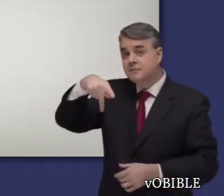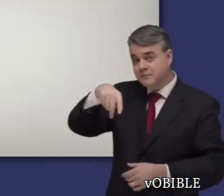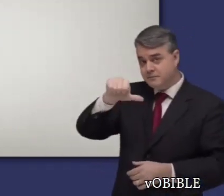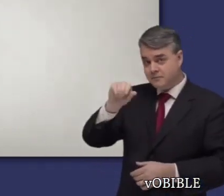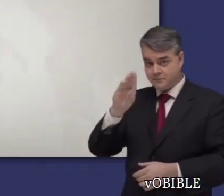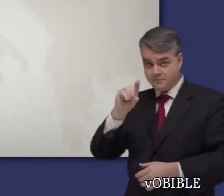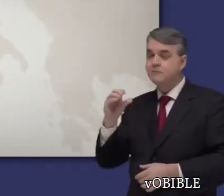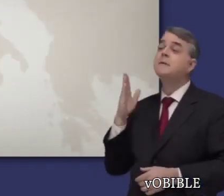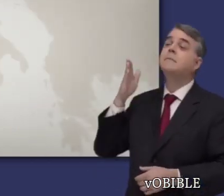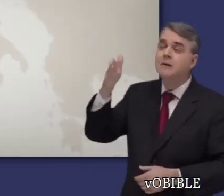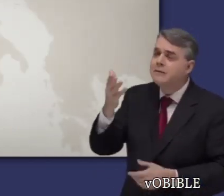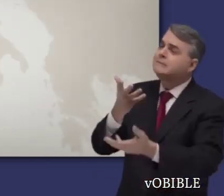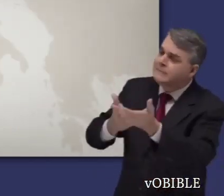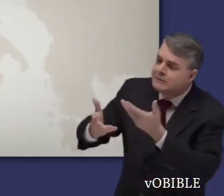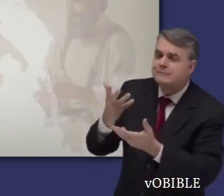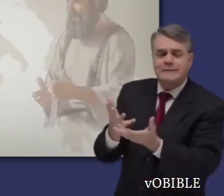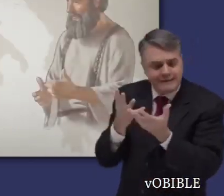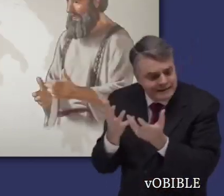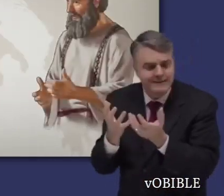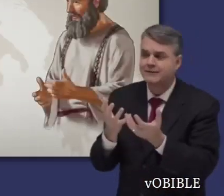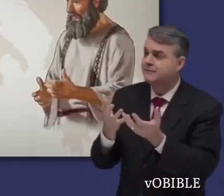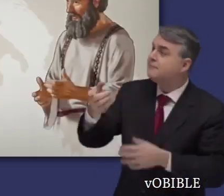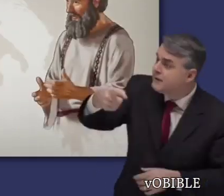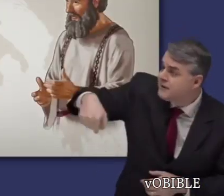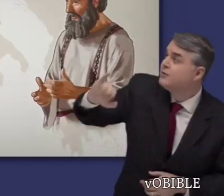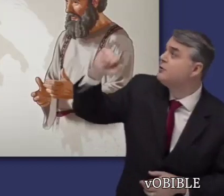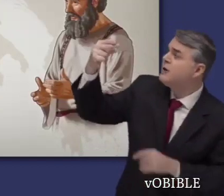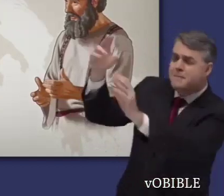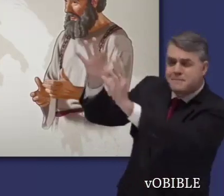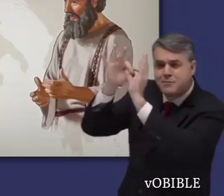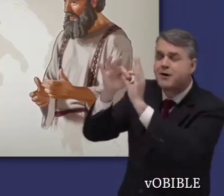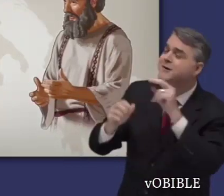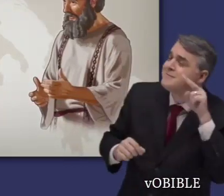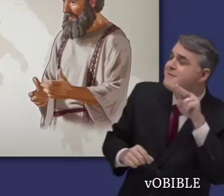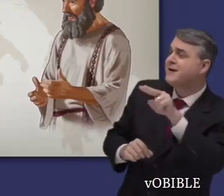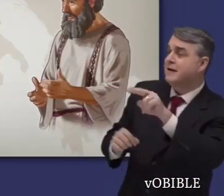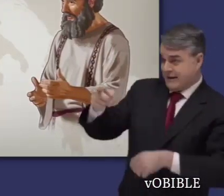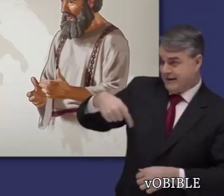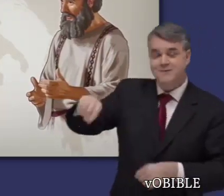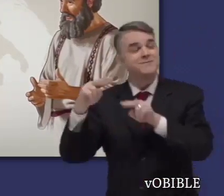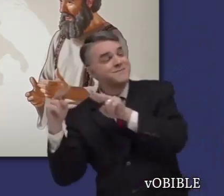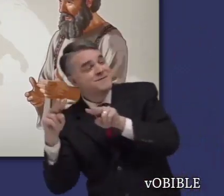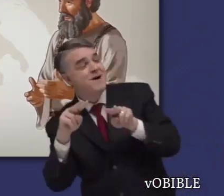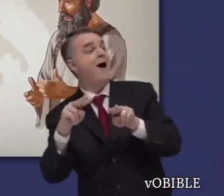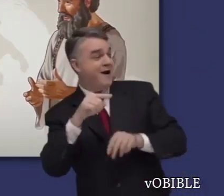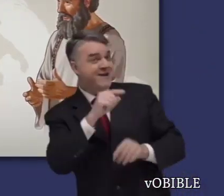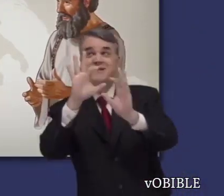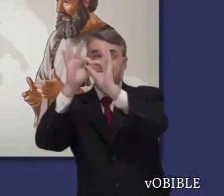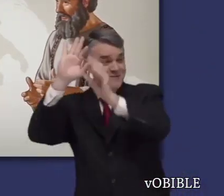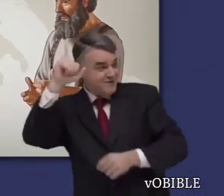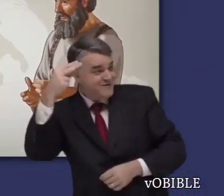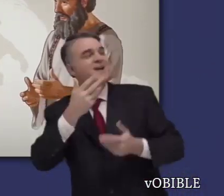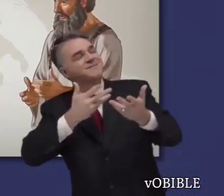En el capítulo 1, Pablo expresa su deseo de visitar a los cristianos de Roma para animarlos y a la vez para recibir ánimo.